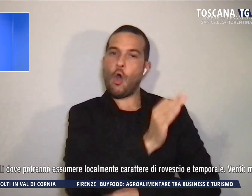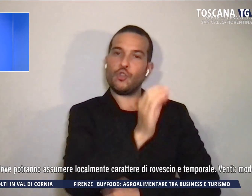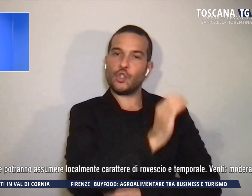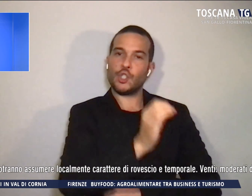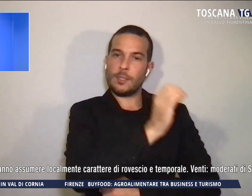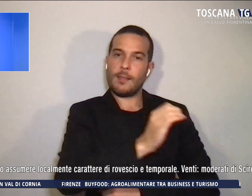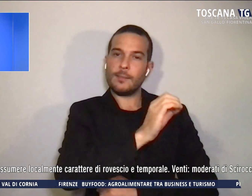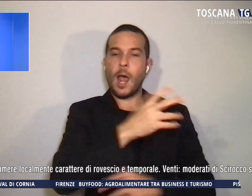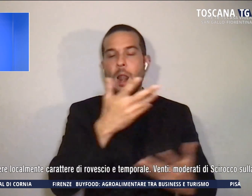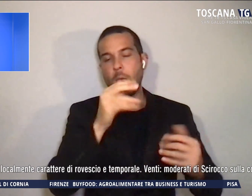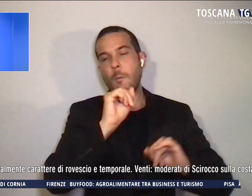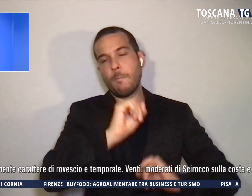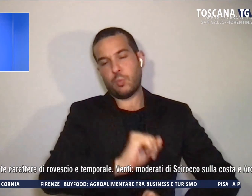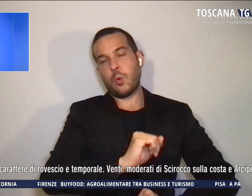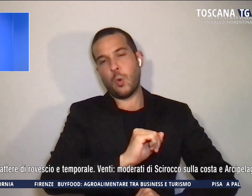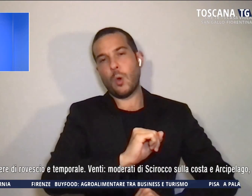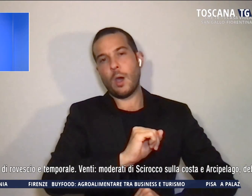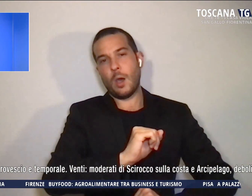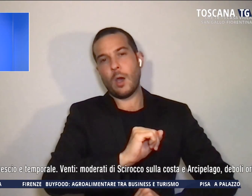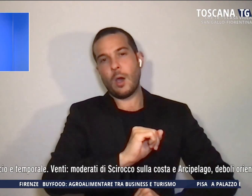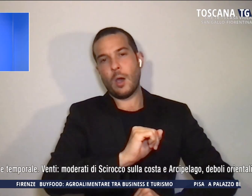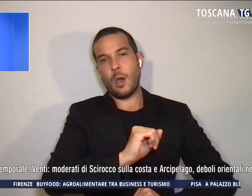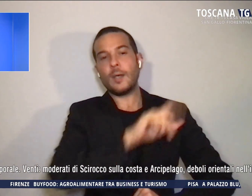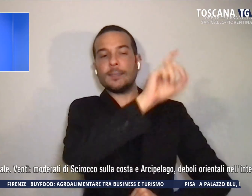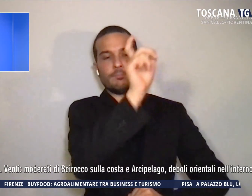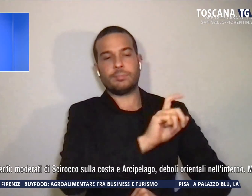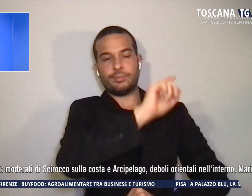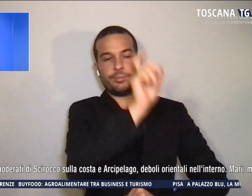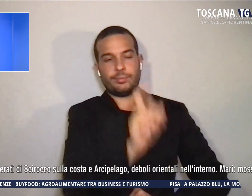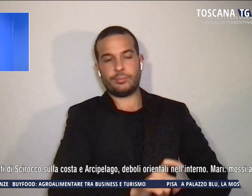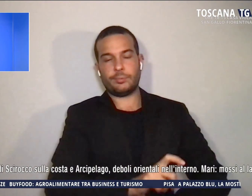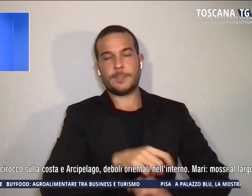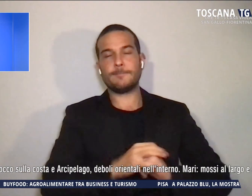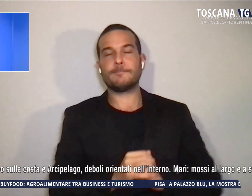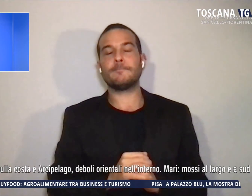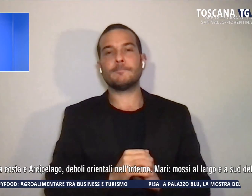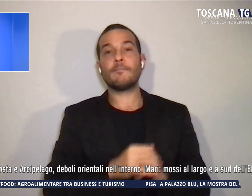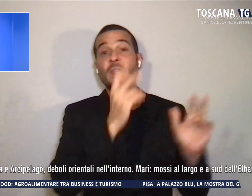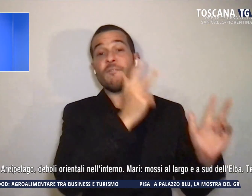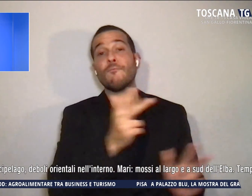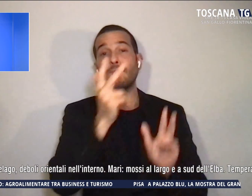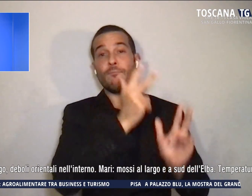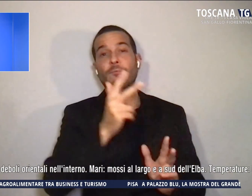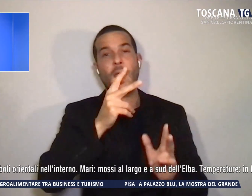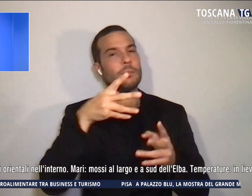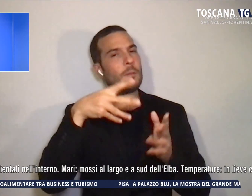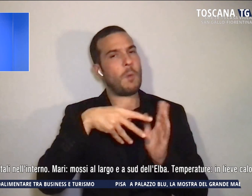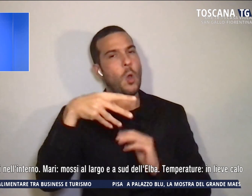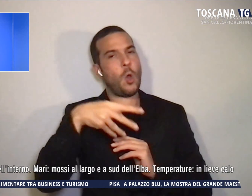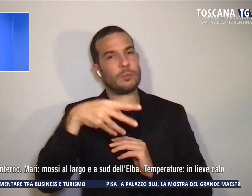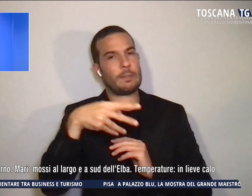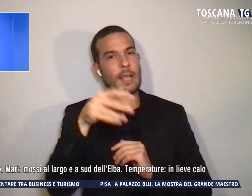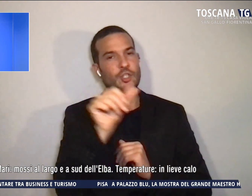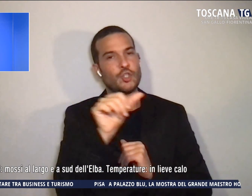assumere localmente calattri di rovesce temporali. Venti moderati di scirocco sulla posta e